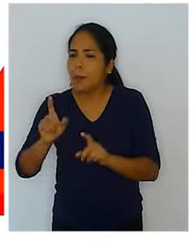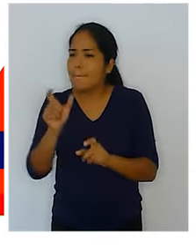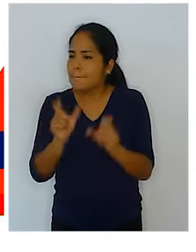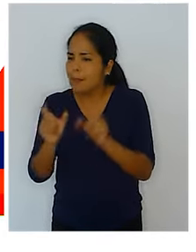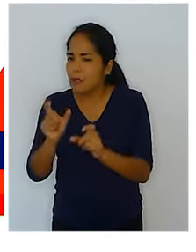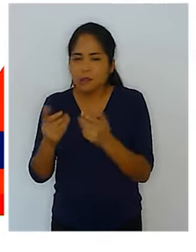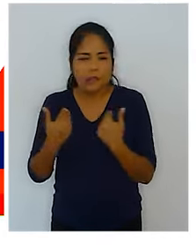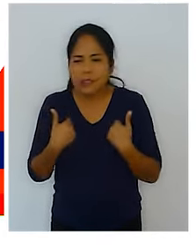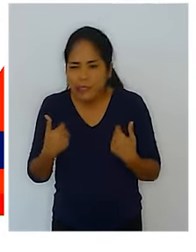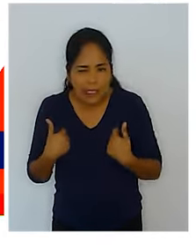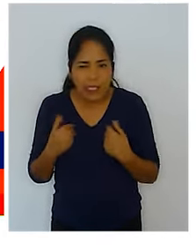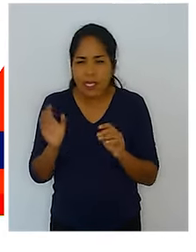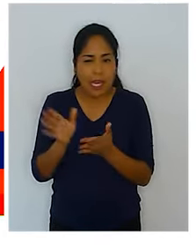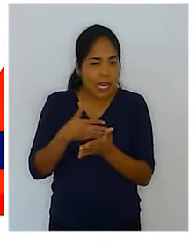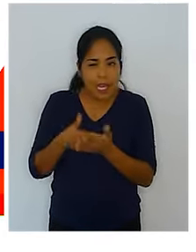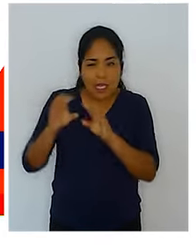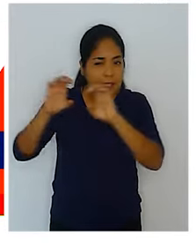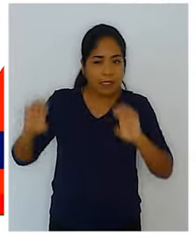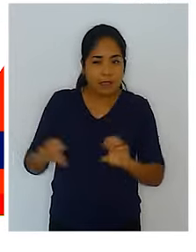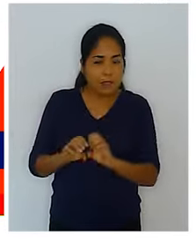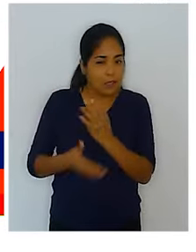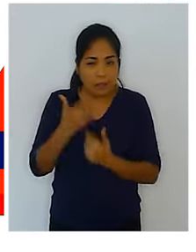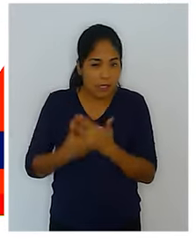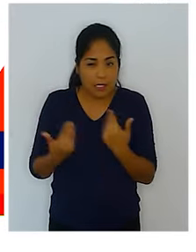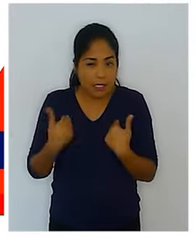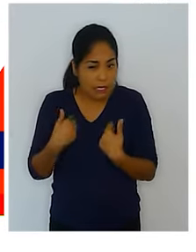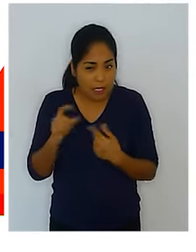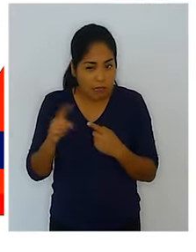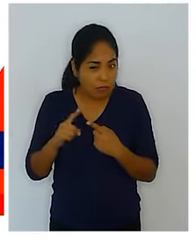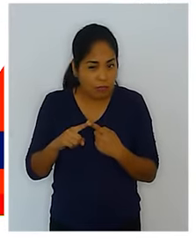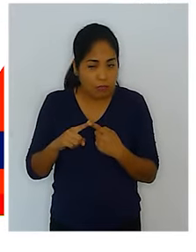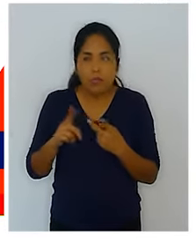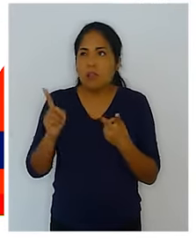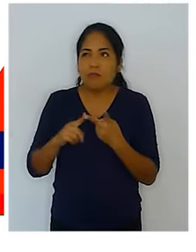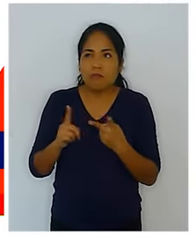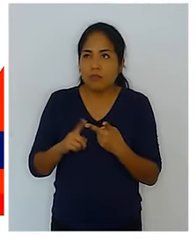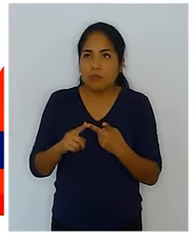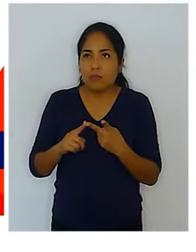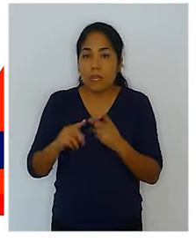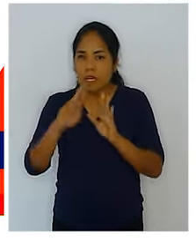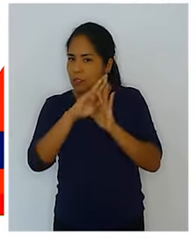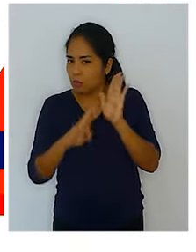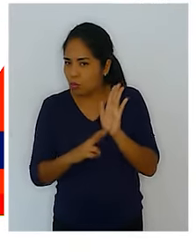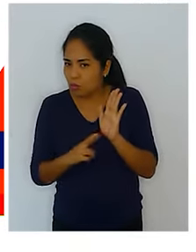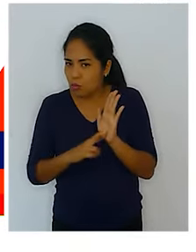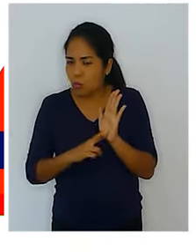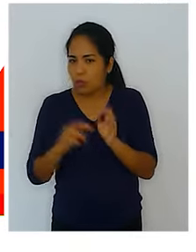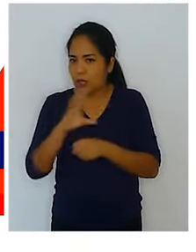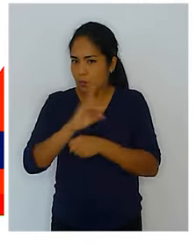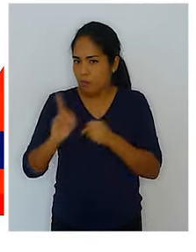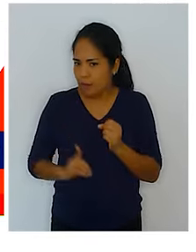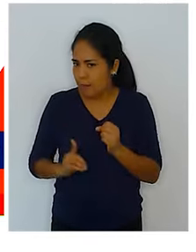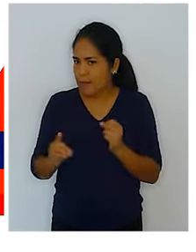que no tengan, es decir, si no tiene el certificado de discapacidad, si no tiene la resolución de